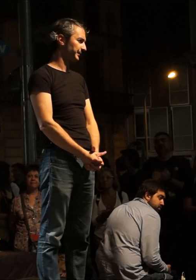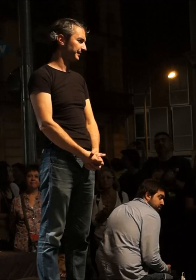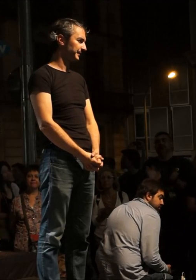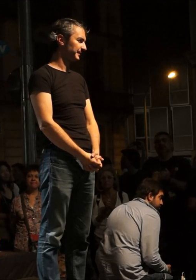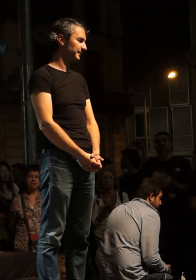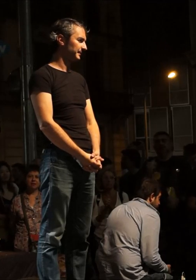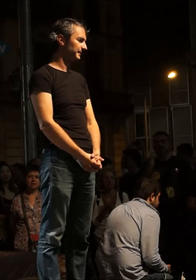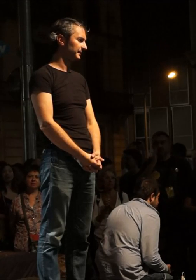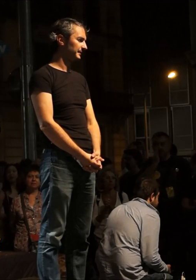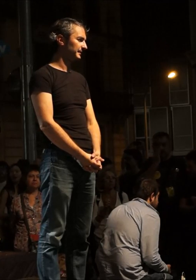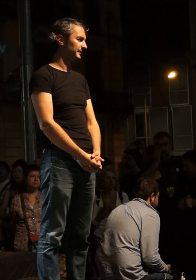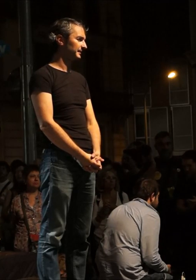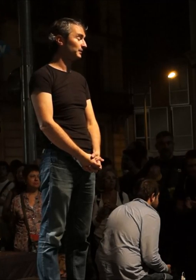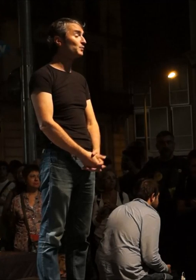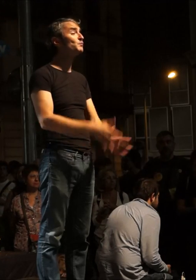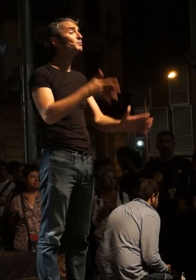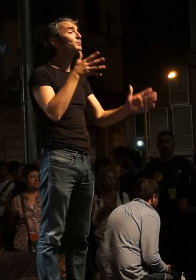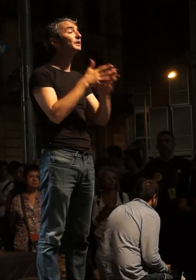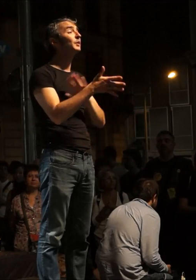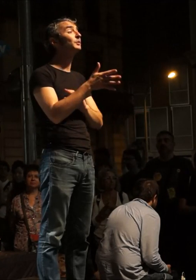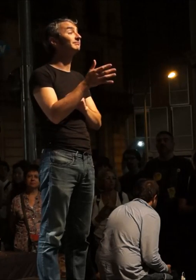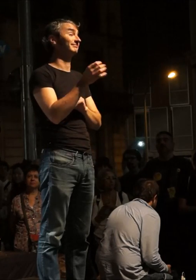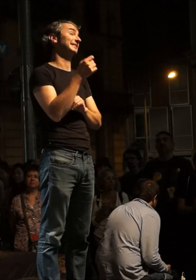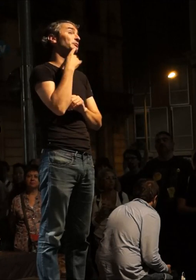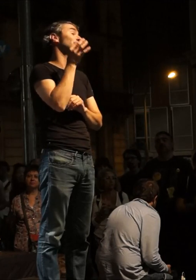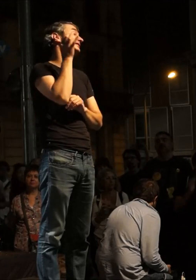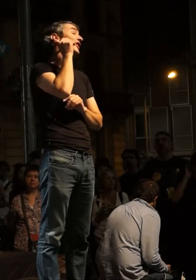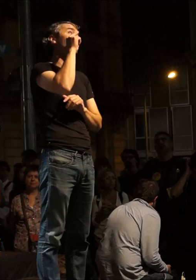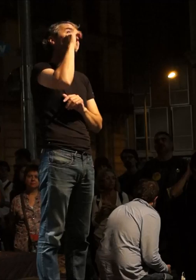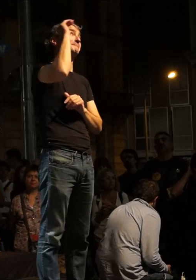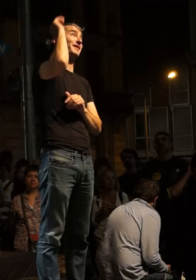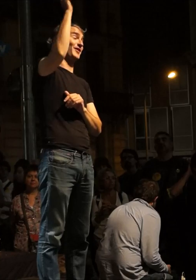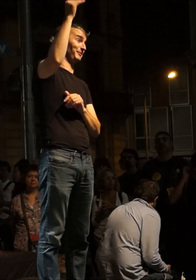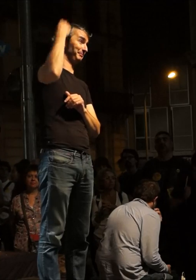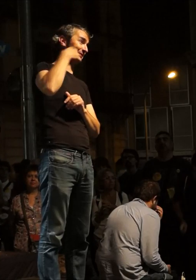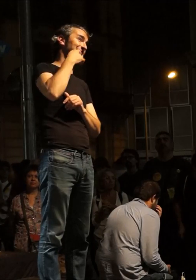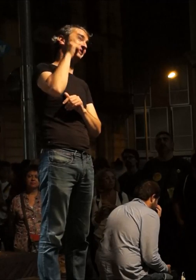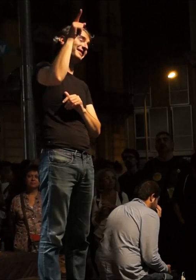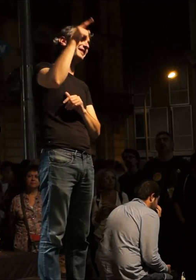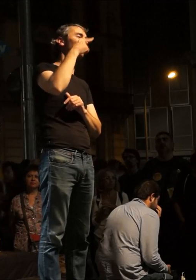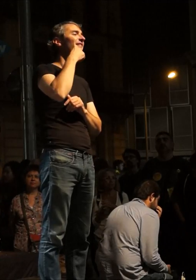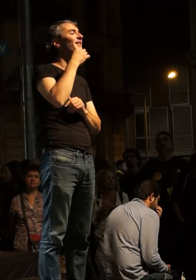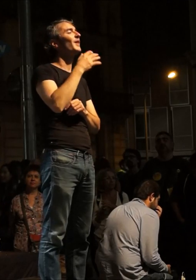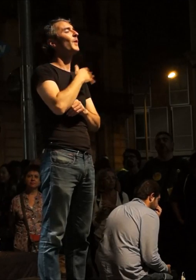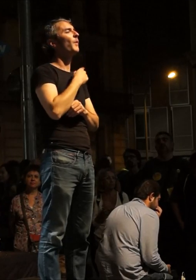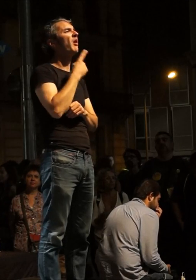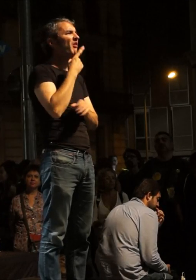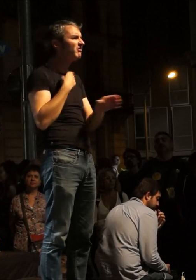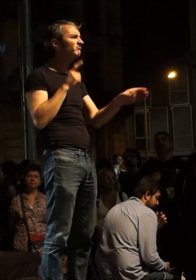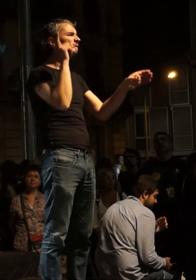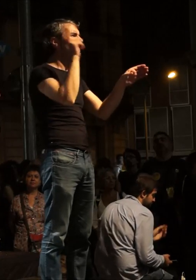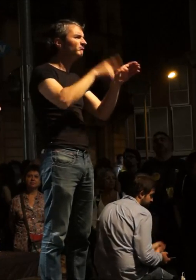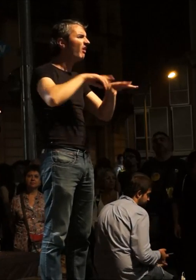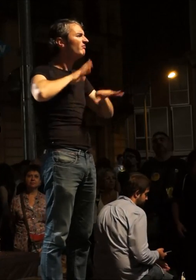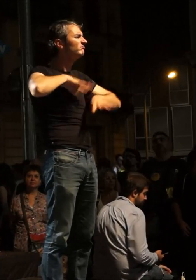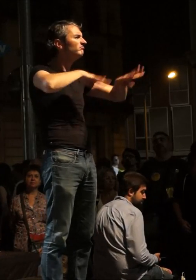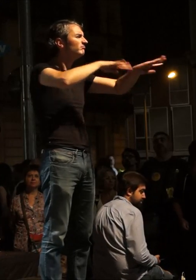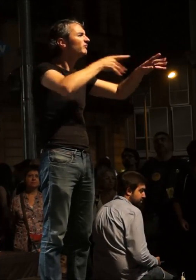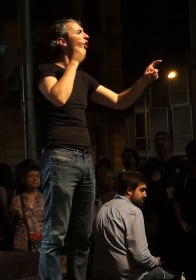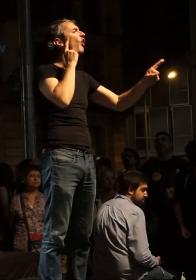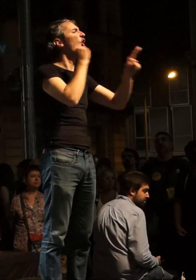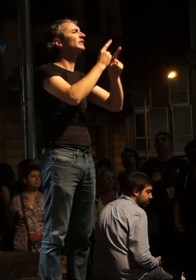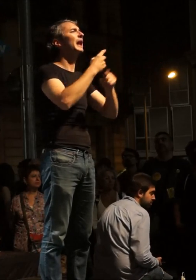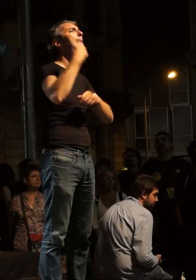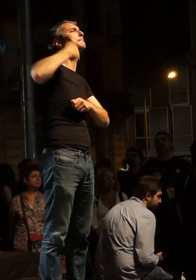perquè la senyora Gran del Tercer Segona s'ha organitzat en la marea pensionista del seu barri